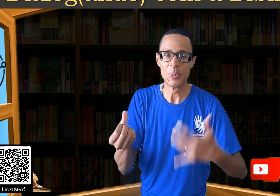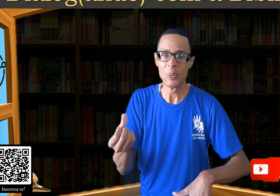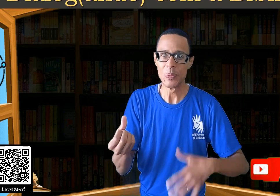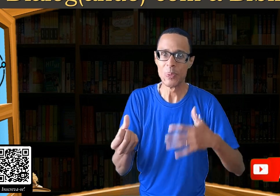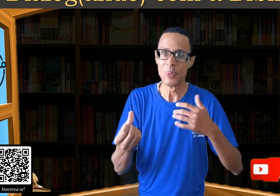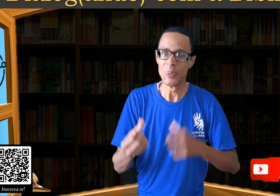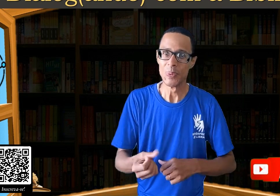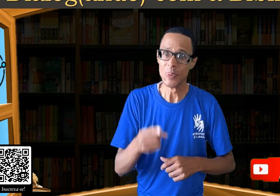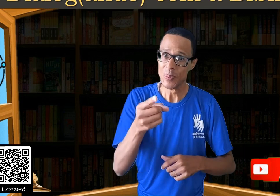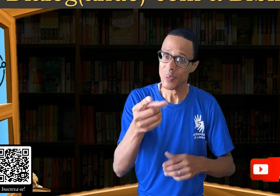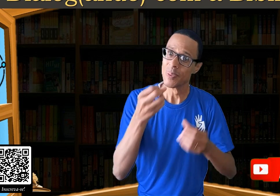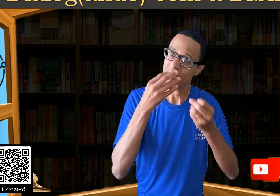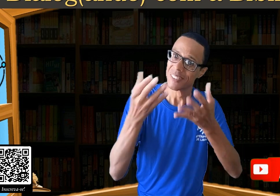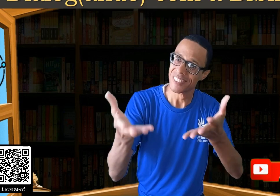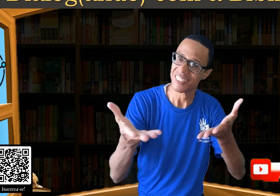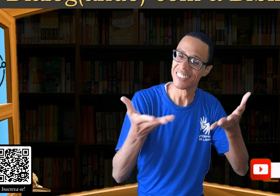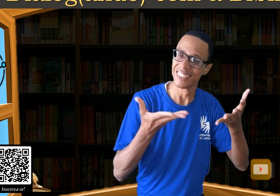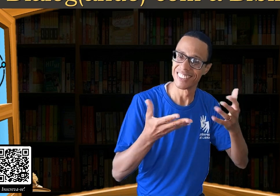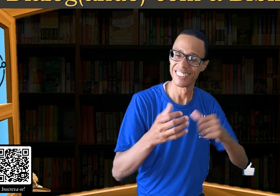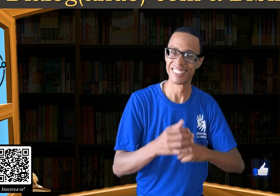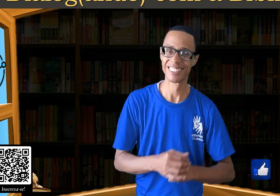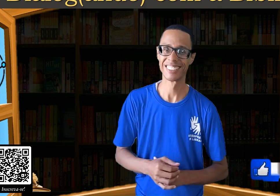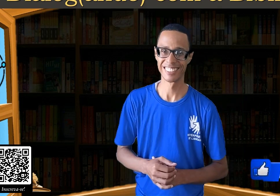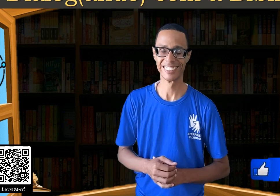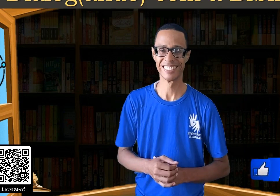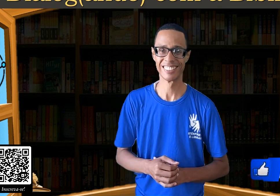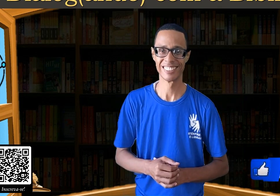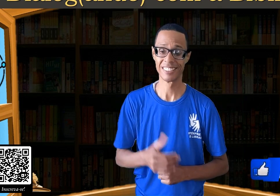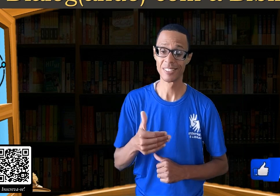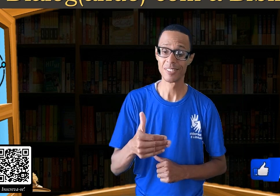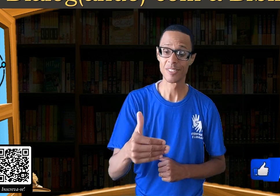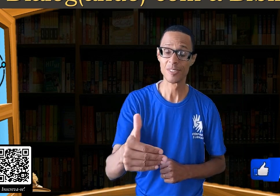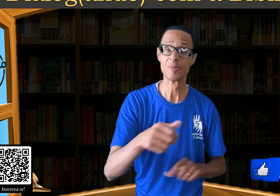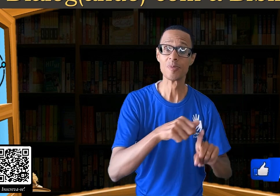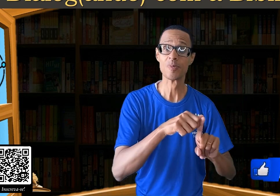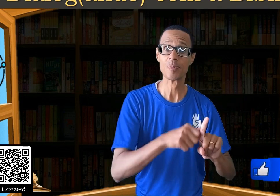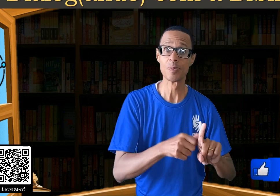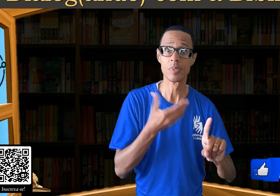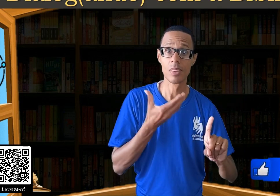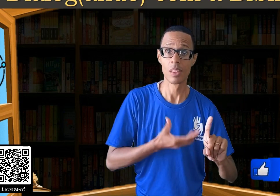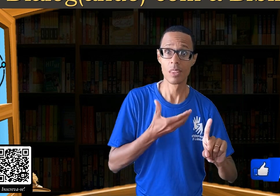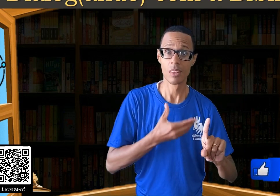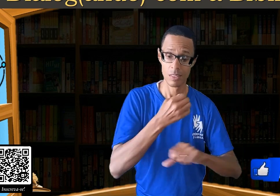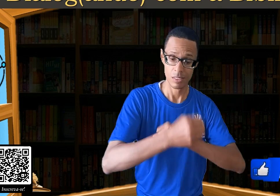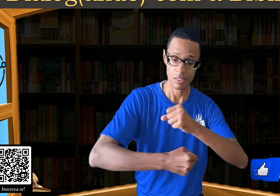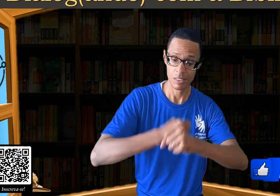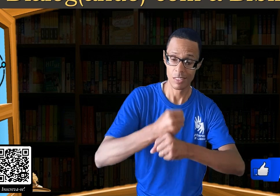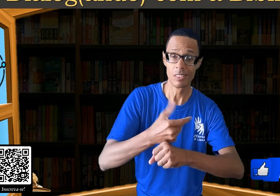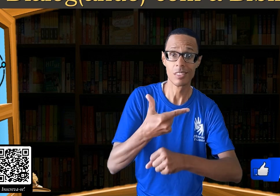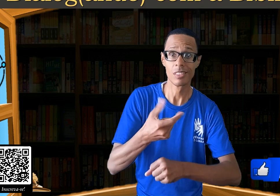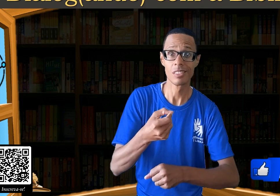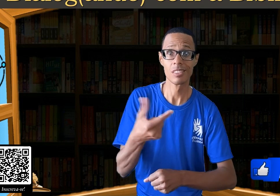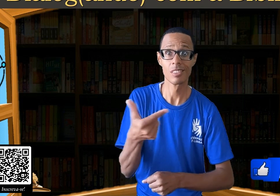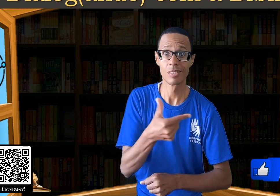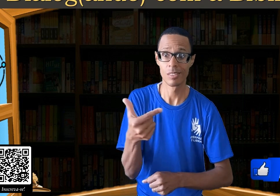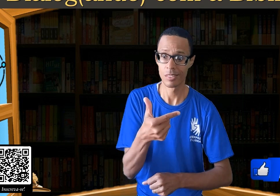edição, aqui no canal Libras em Prática. É o primeiro Dialogando de Dezembro e o